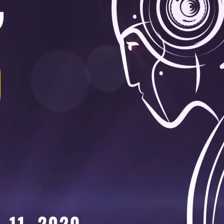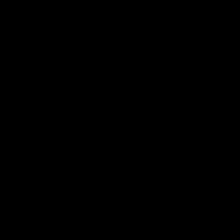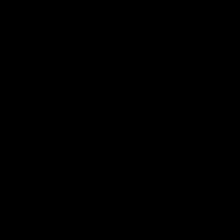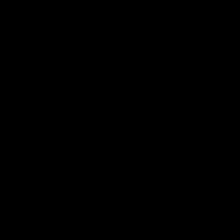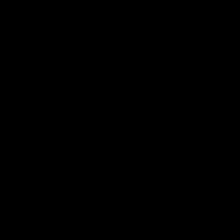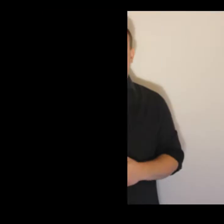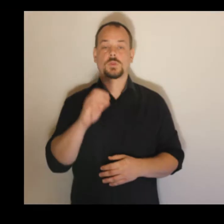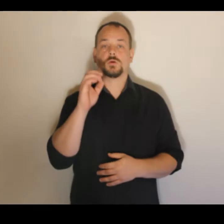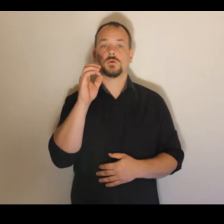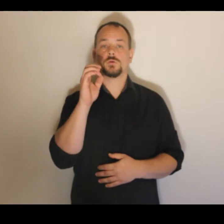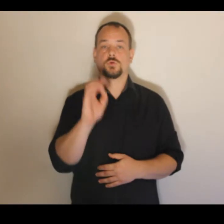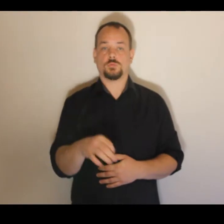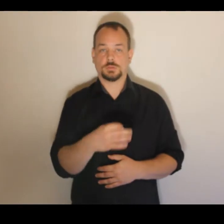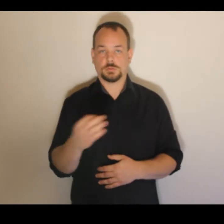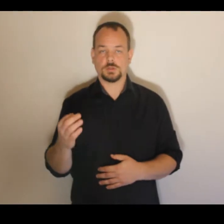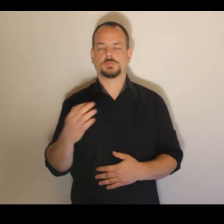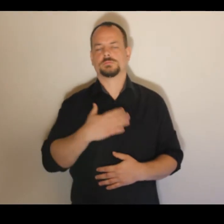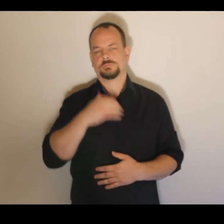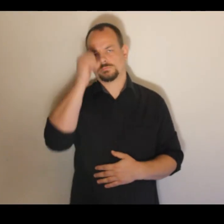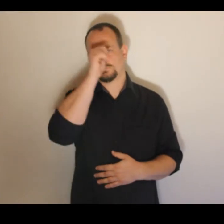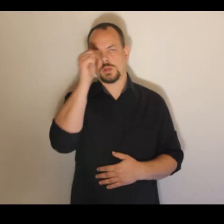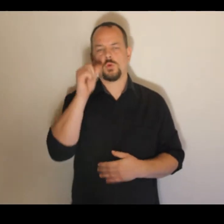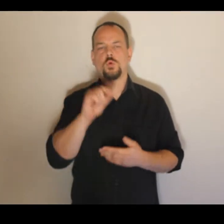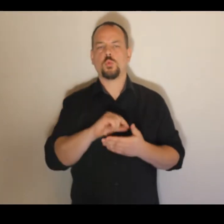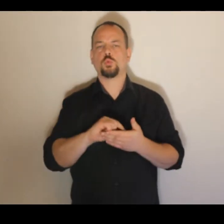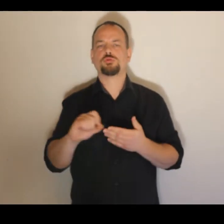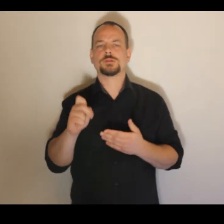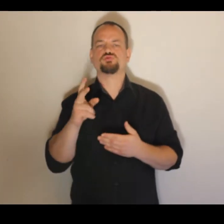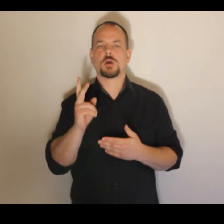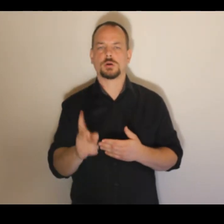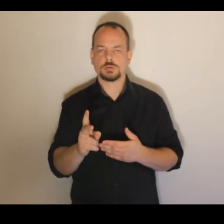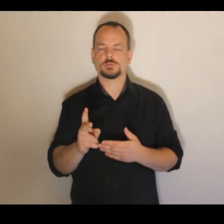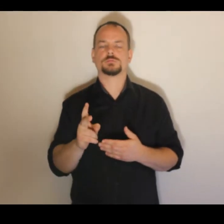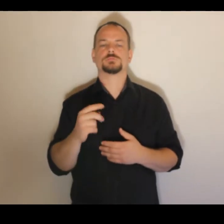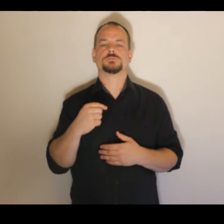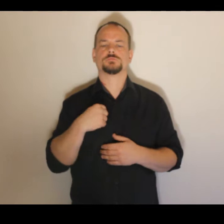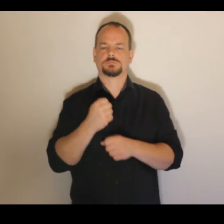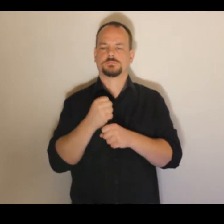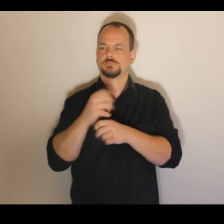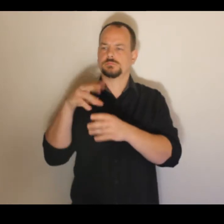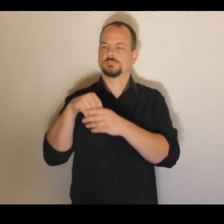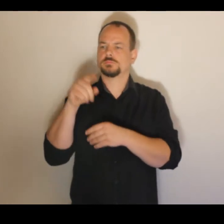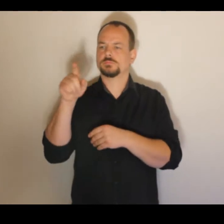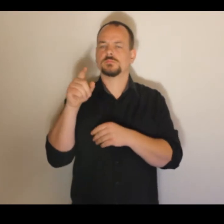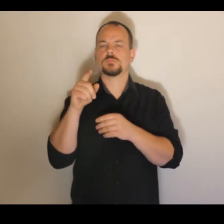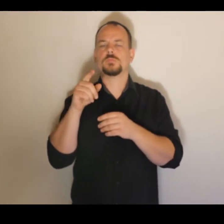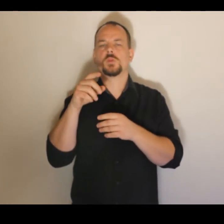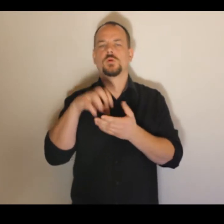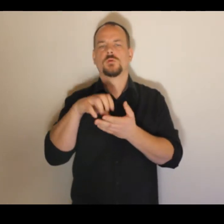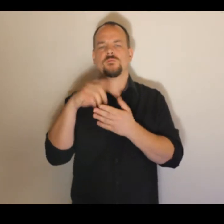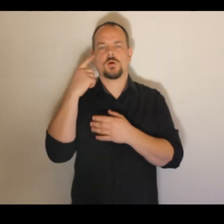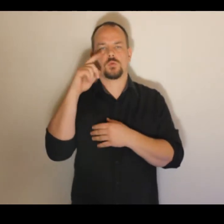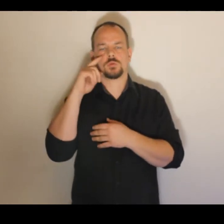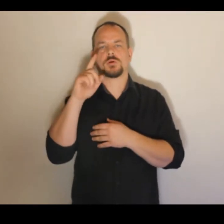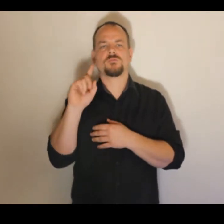Uředníček Dobrý den, moje jméno je Uředníček a jsem z Ústavu automatizační a řídící techniky Fakulty aplikované